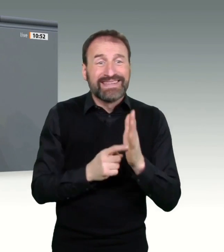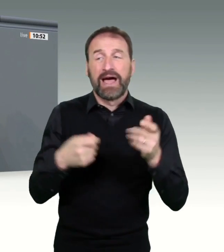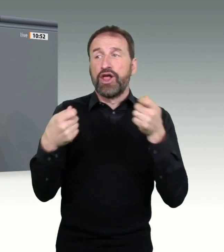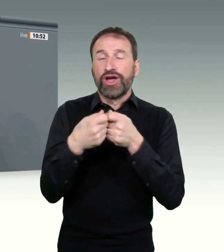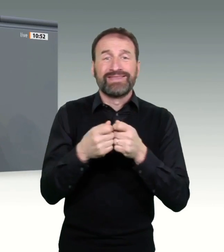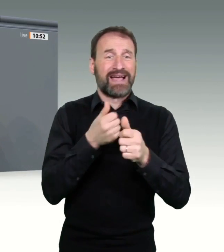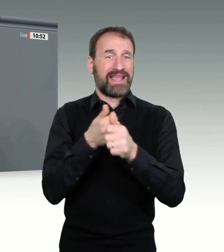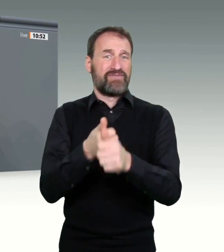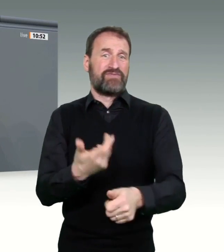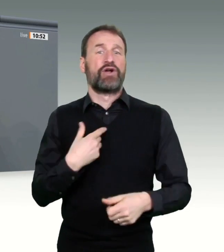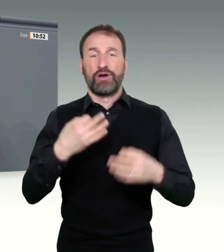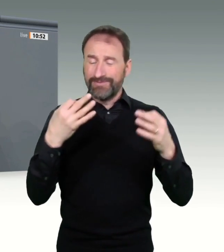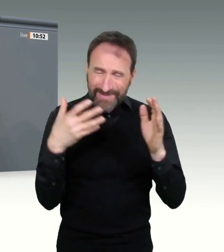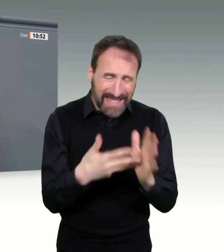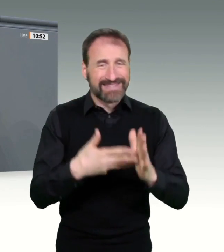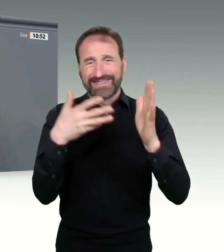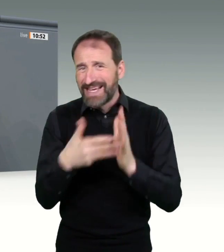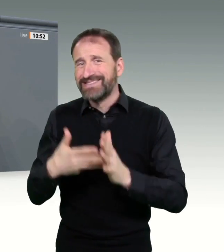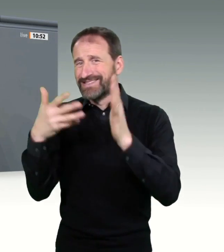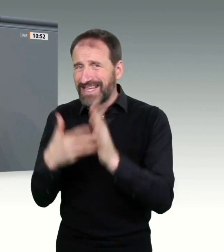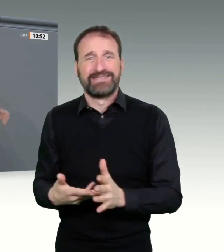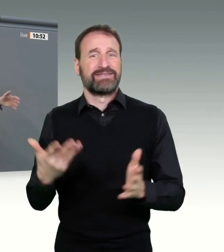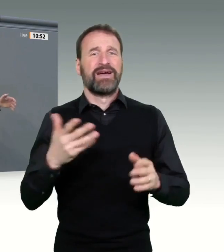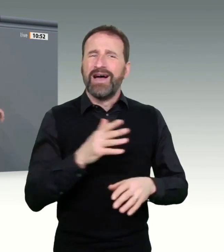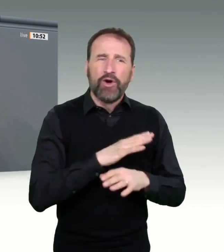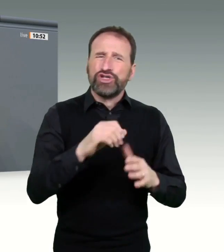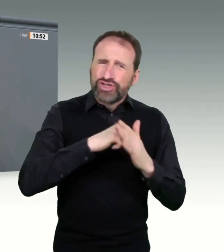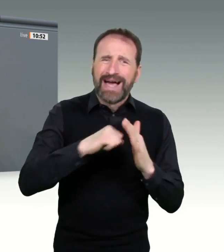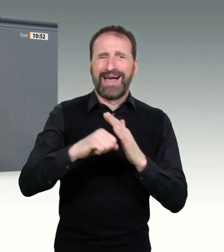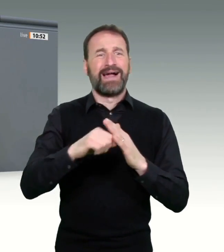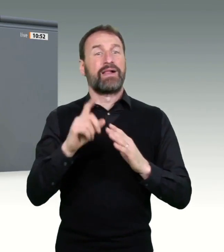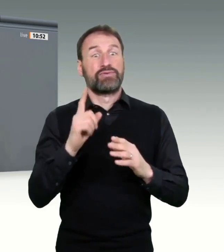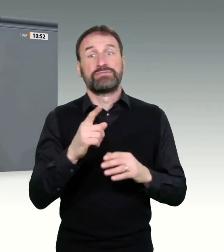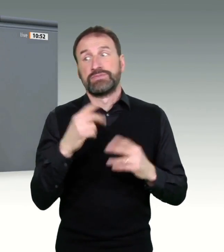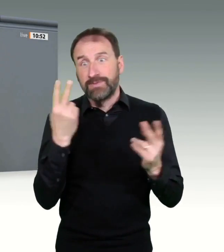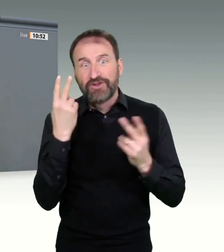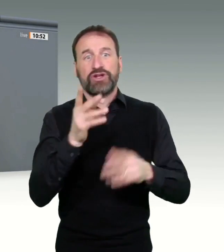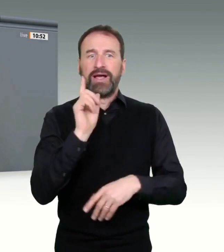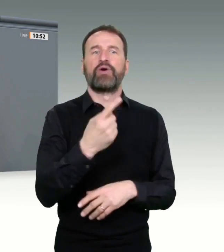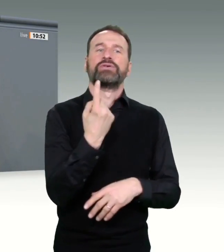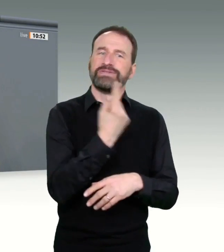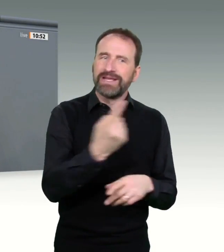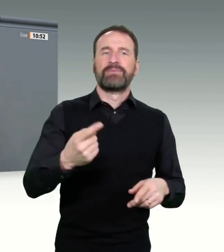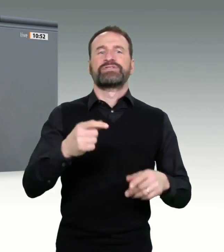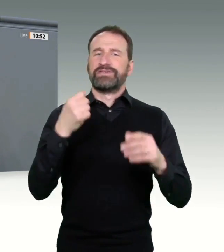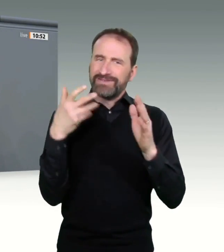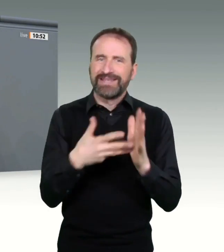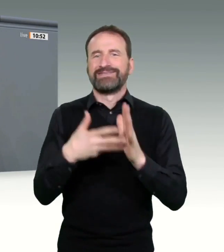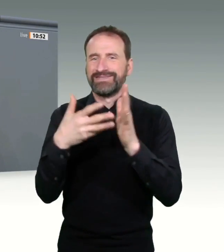hoffentlich bald durch die EMA zugelassen. Wir haben die Entscheidung der STIKO, dass jetzt auch mit AstraZeneca ältere Menschen geimpft werden können.